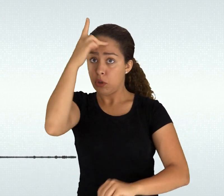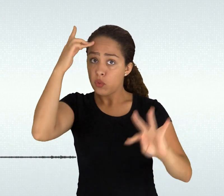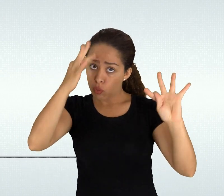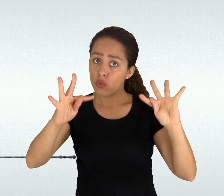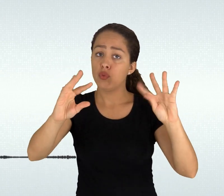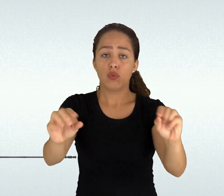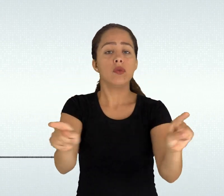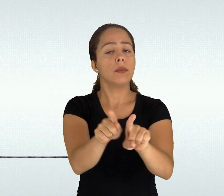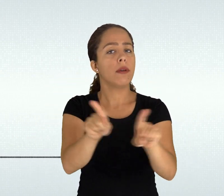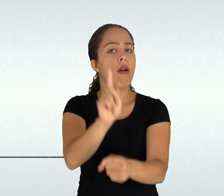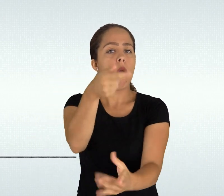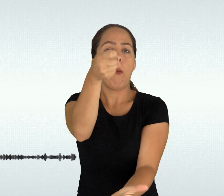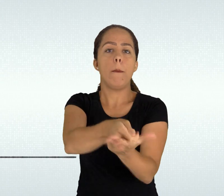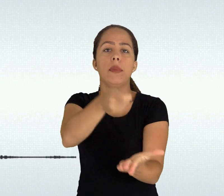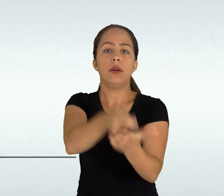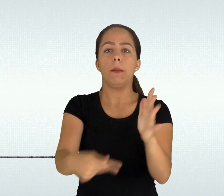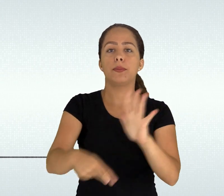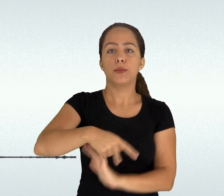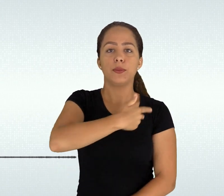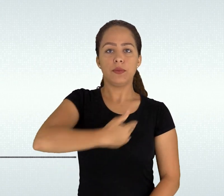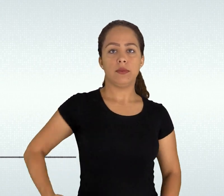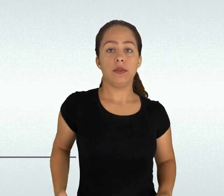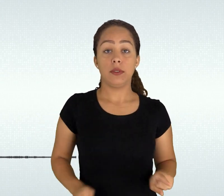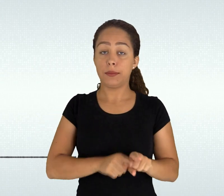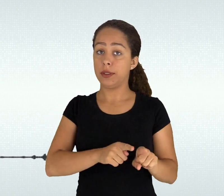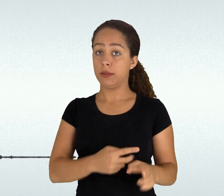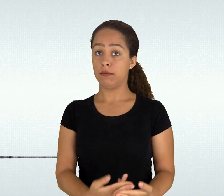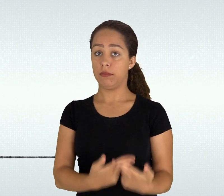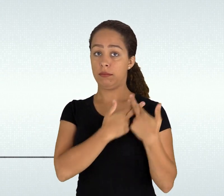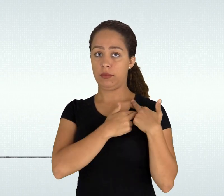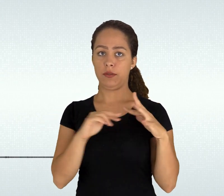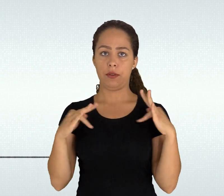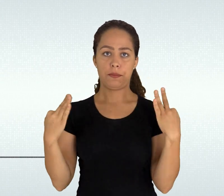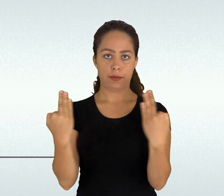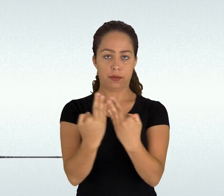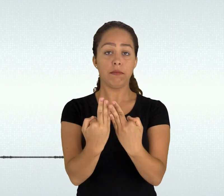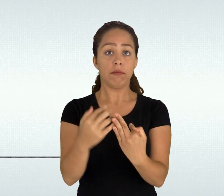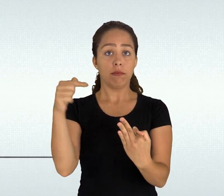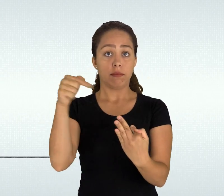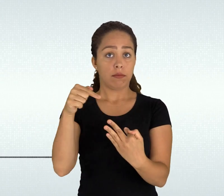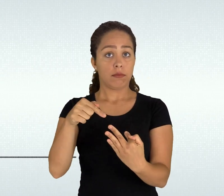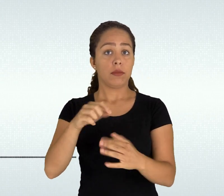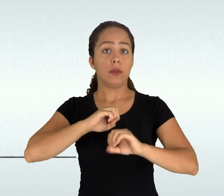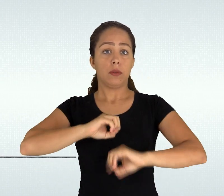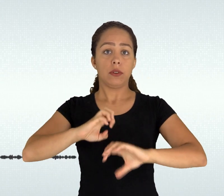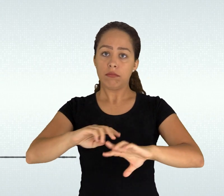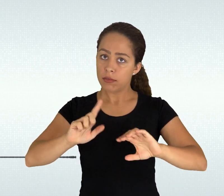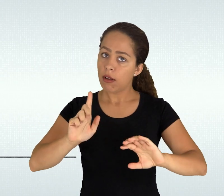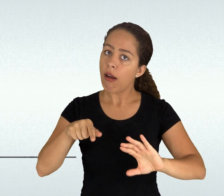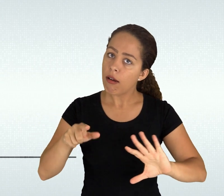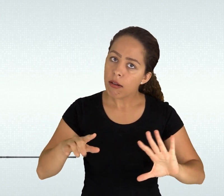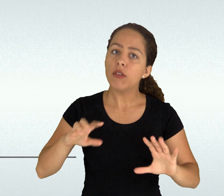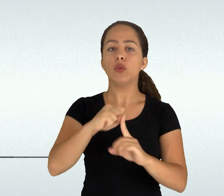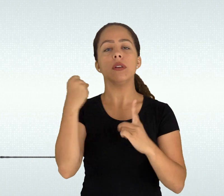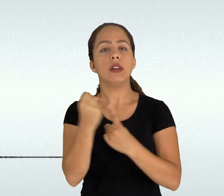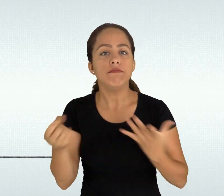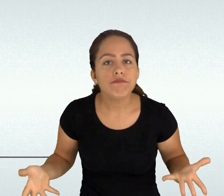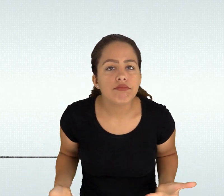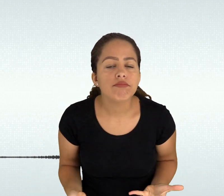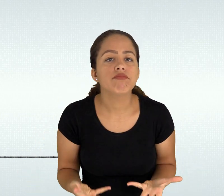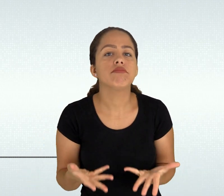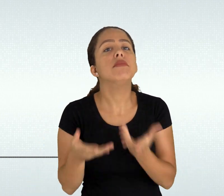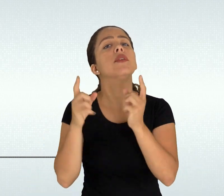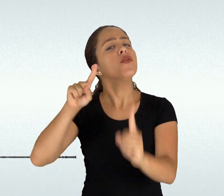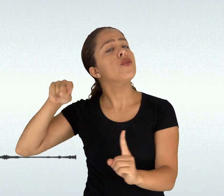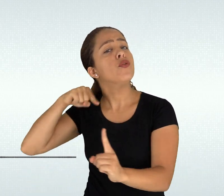a dificuldade de conciliação entre as aptidões pessoais e a estabilidade econômica por exemplo em nossa própria comunidade